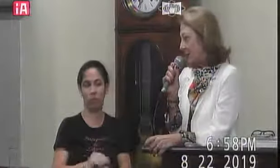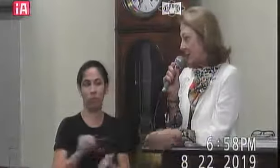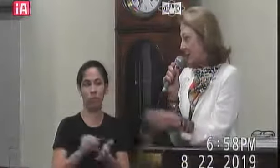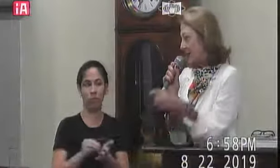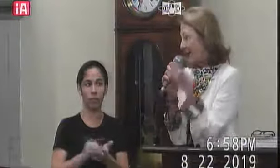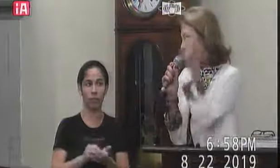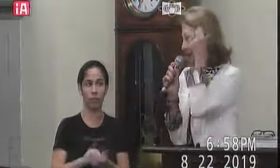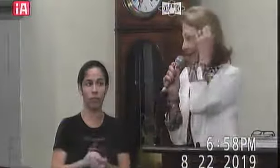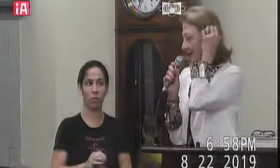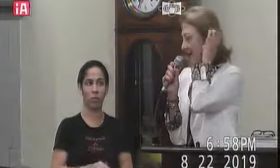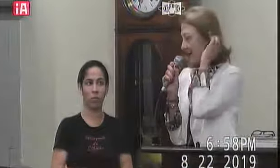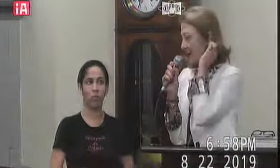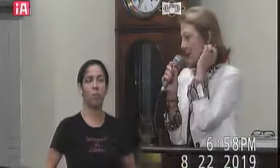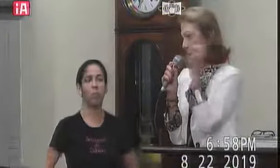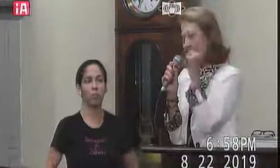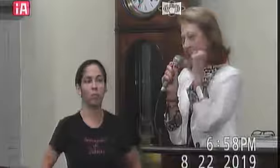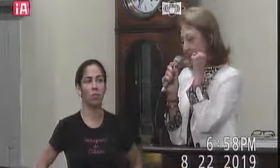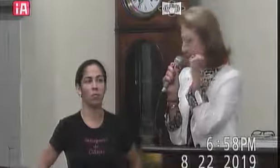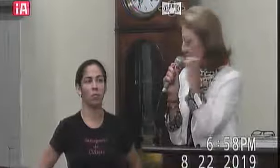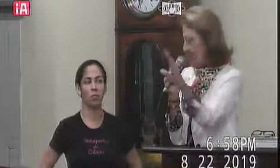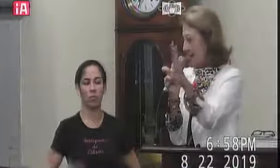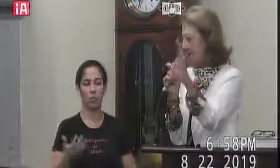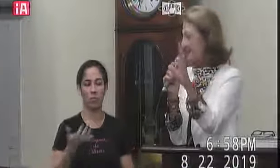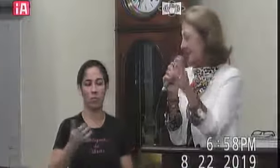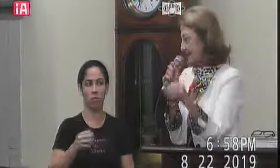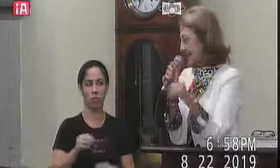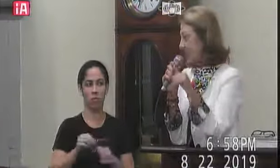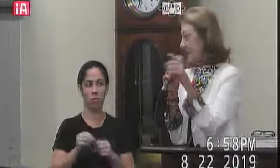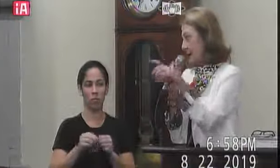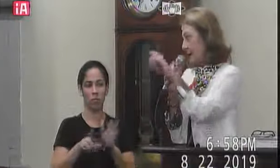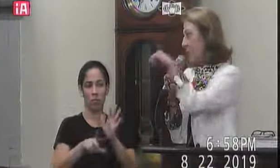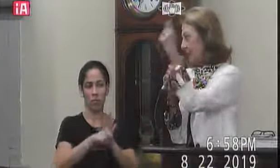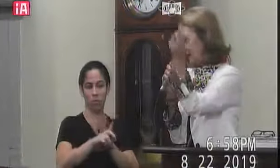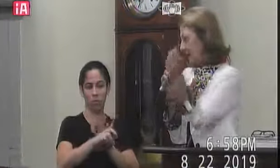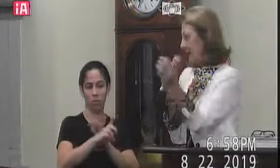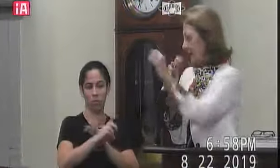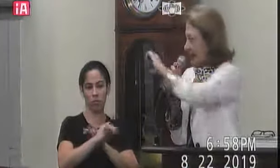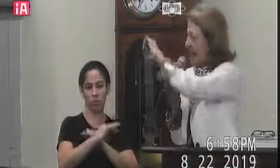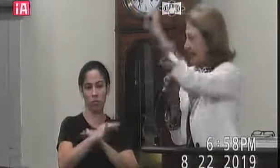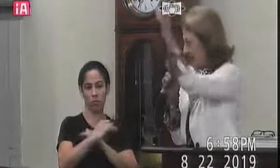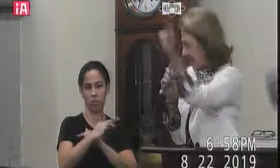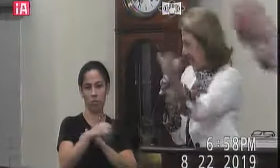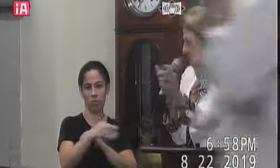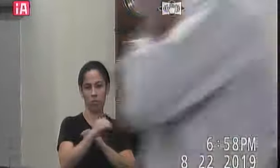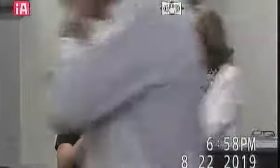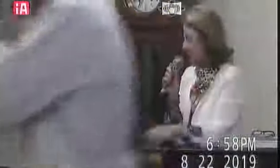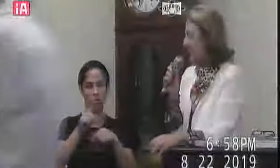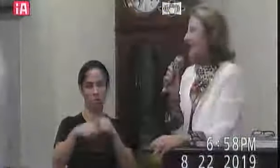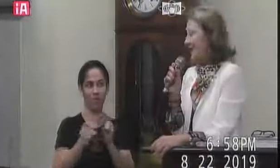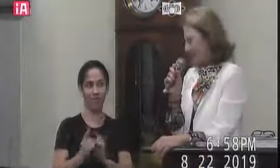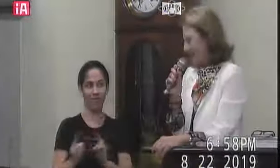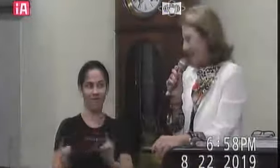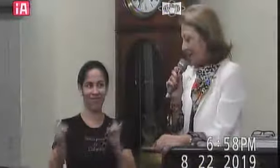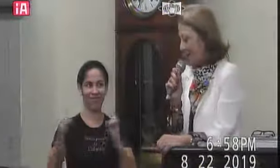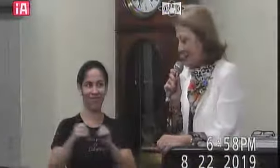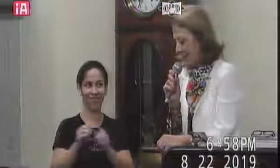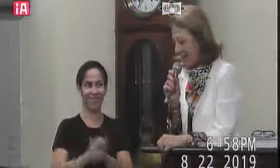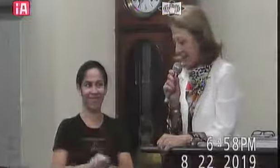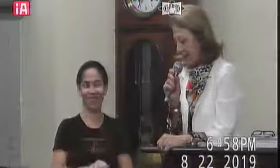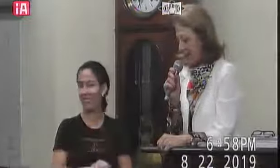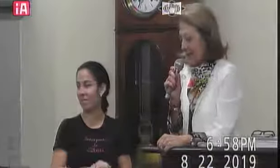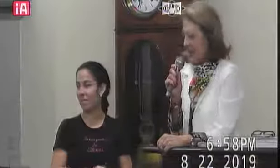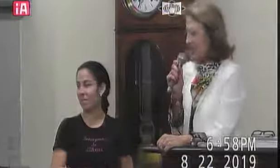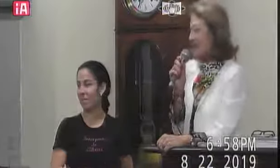faltando porque eu preferi que houvesse a licitação e algum detalhe aquela passarela unindo eu falei né